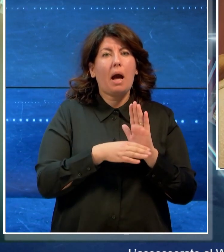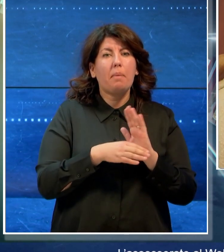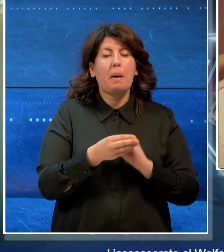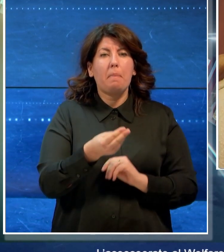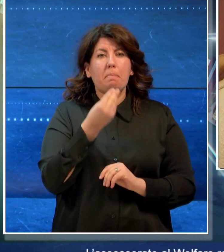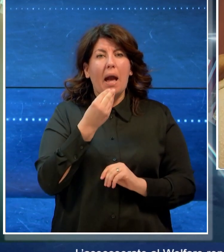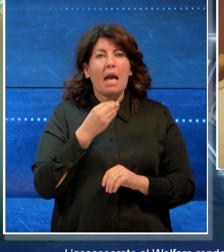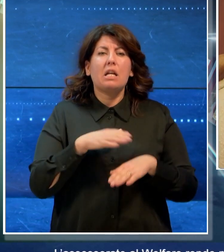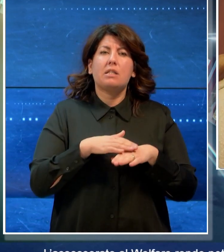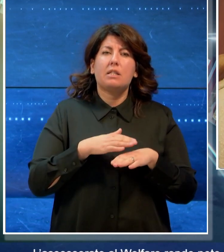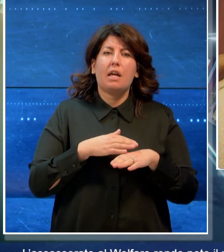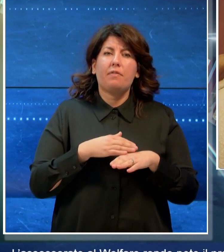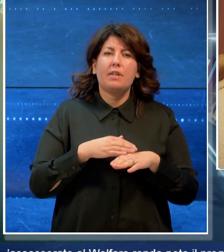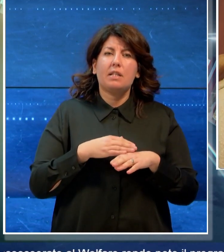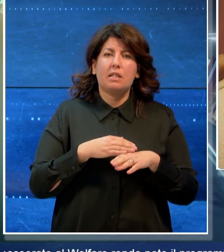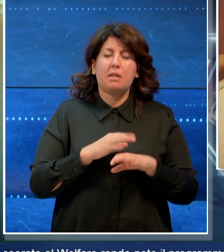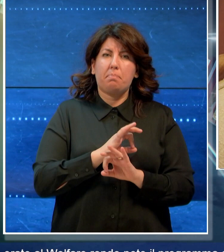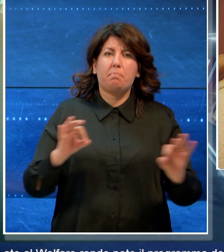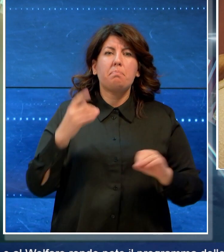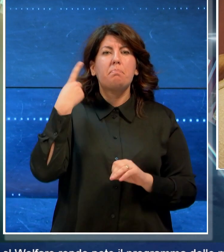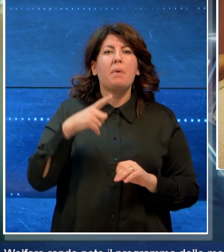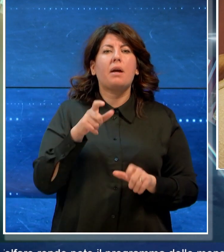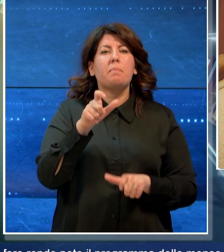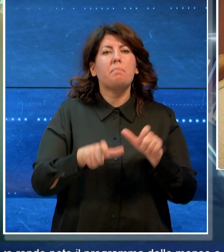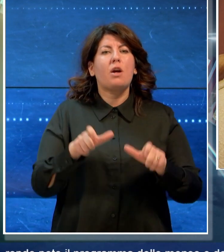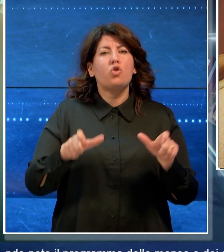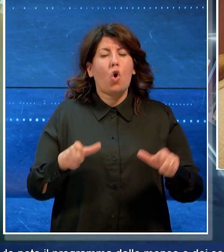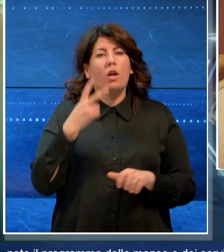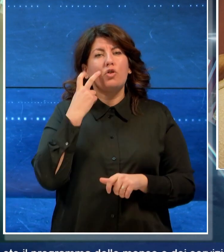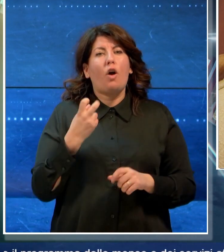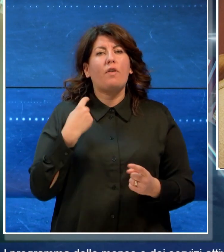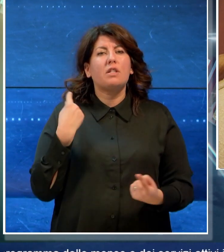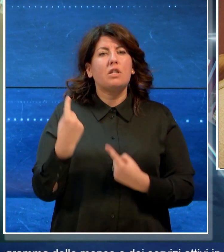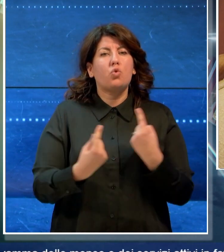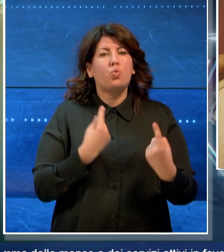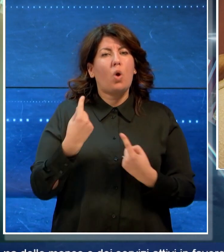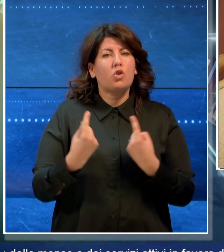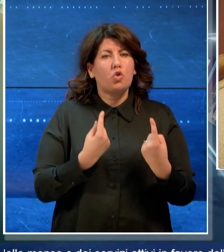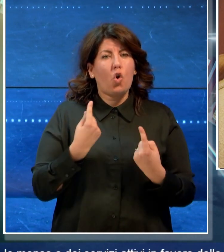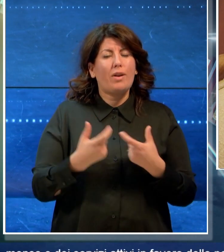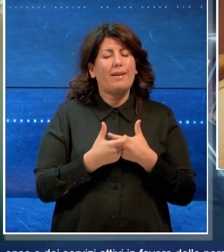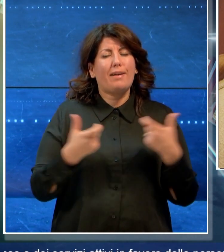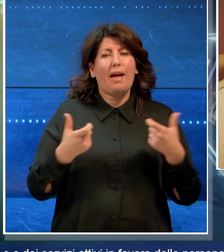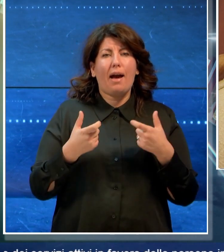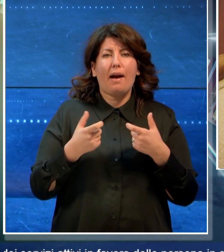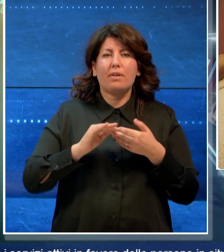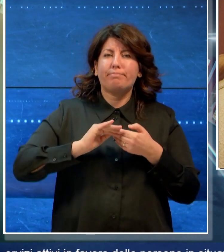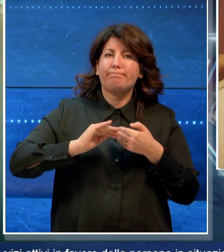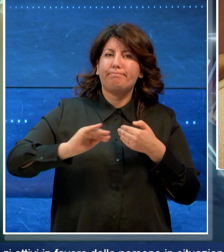attivi in favore delle persone in situazione di grave marginalità